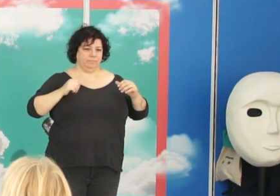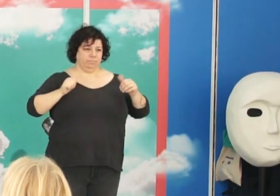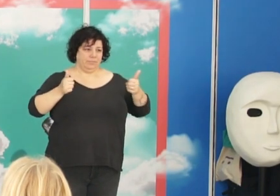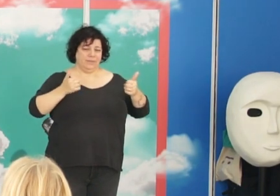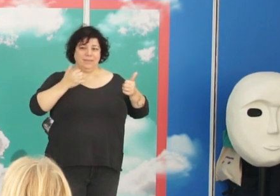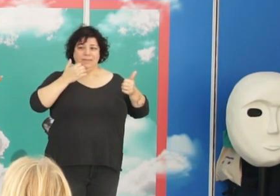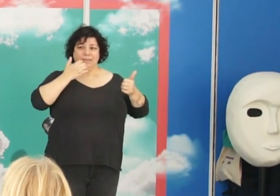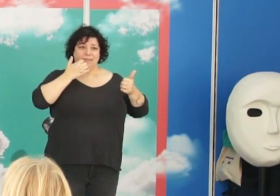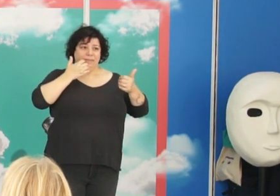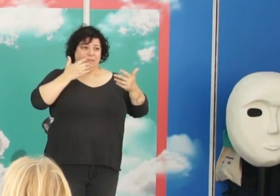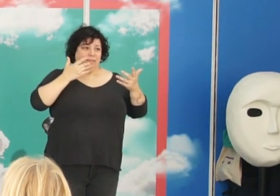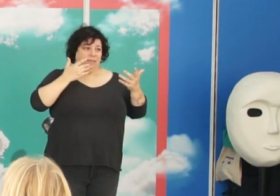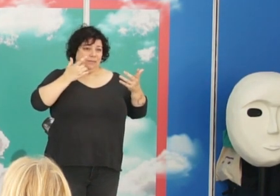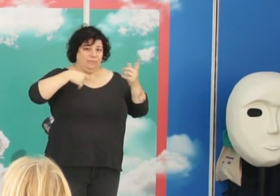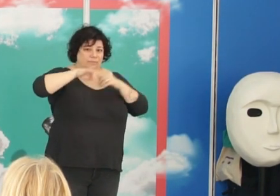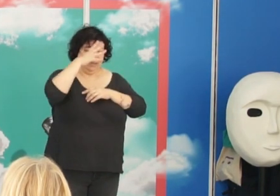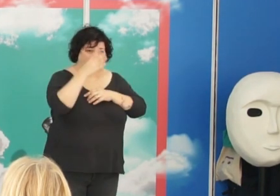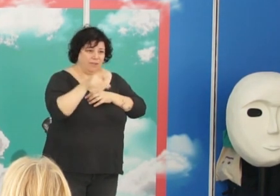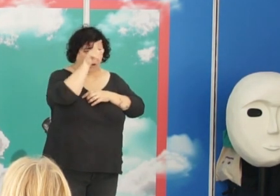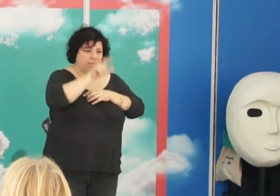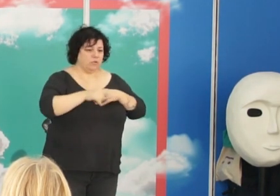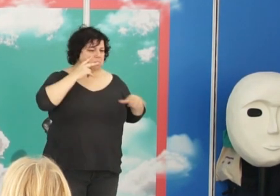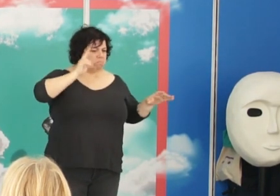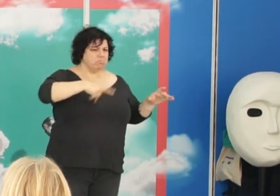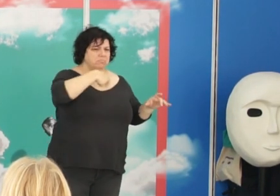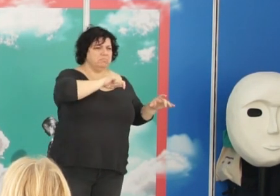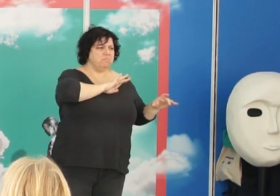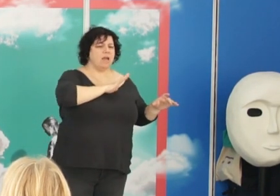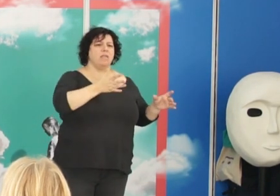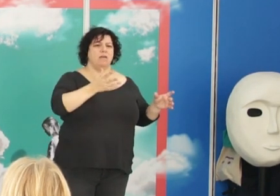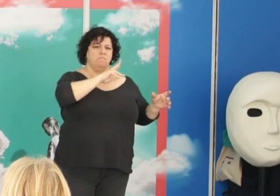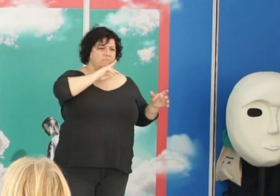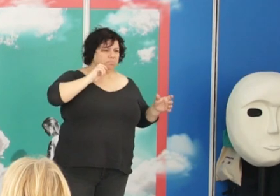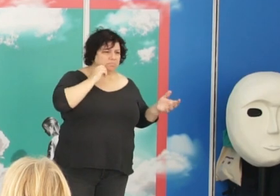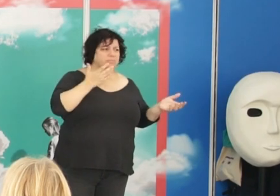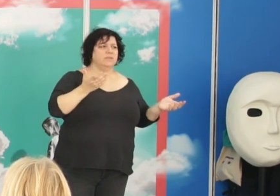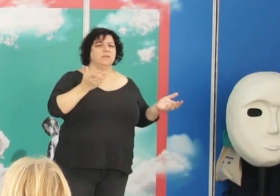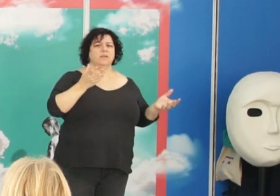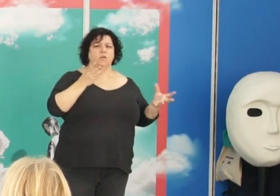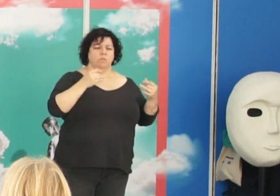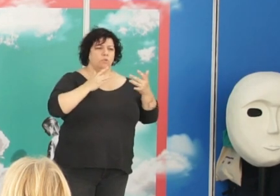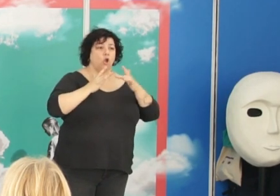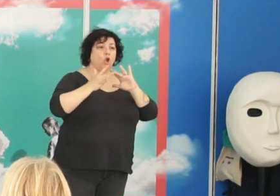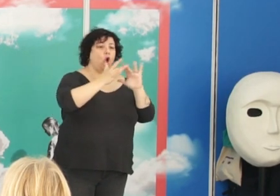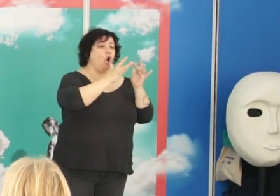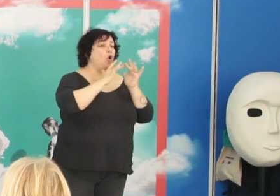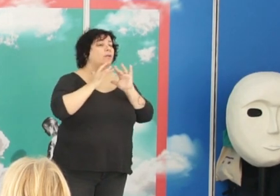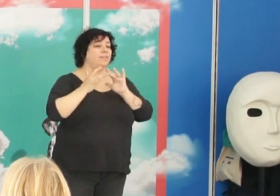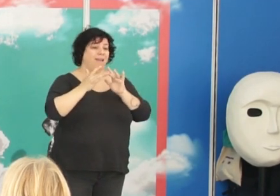conseguido, se hará alguna idea y que era una persona muy reconocida con muchísimos contactos